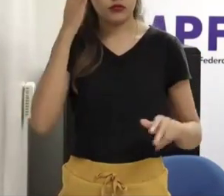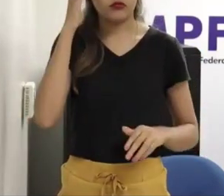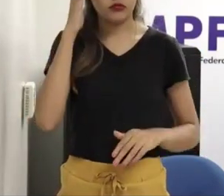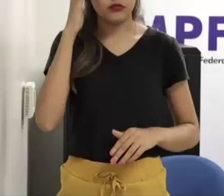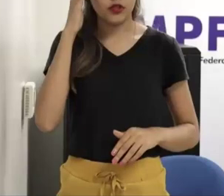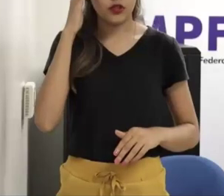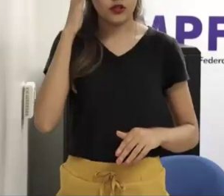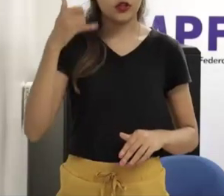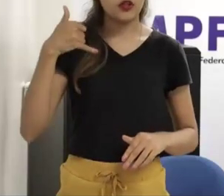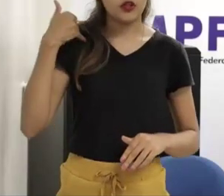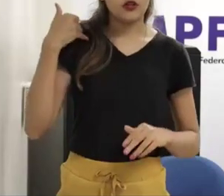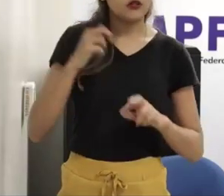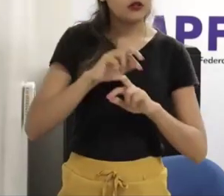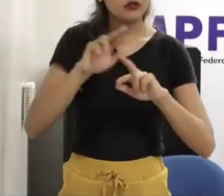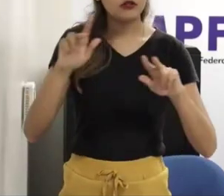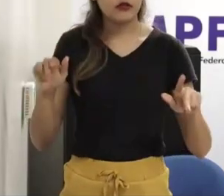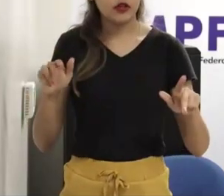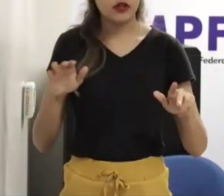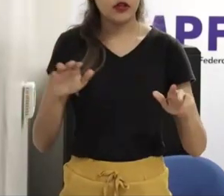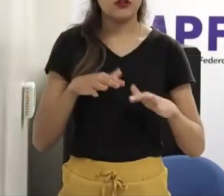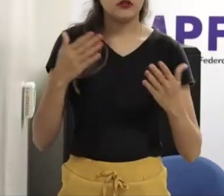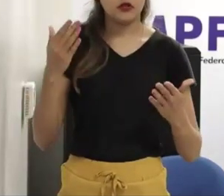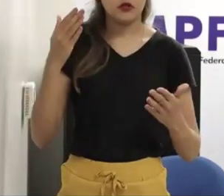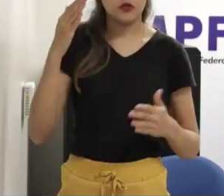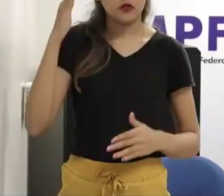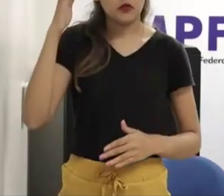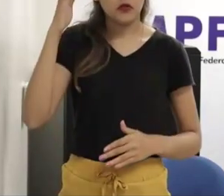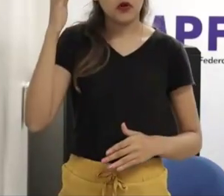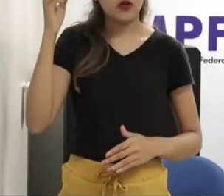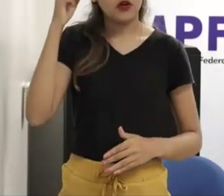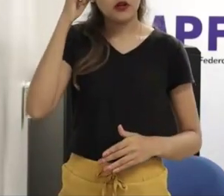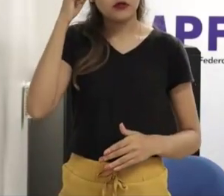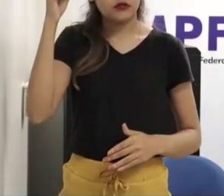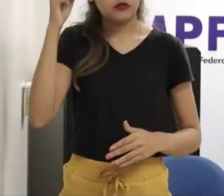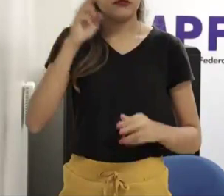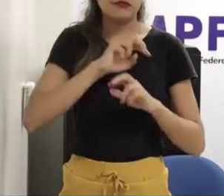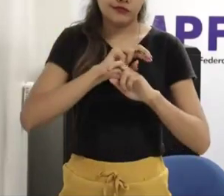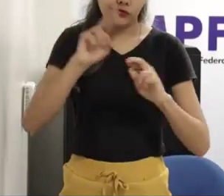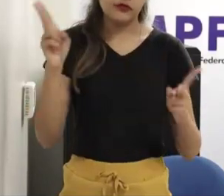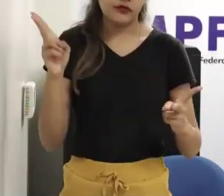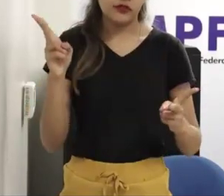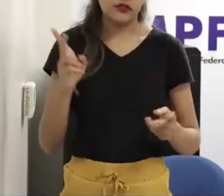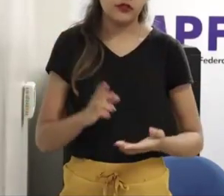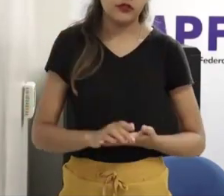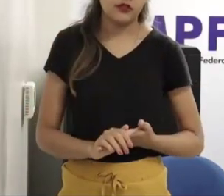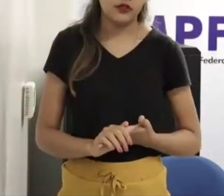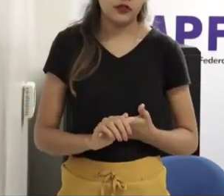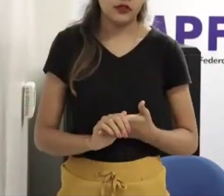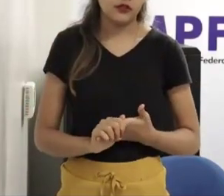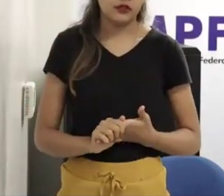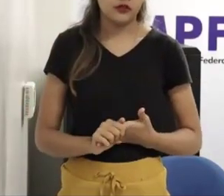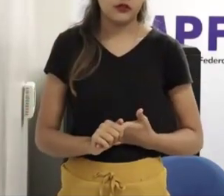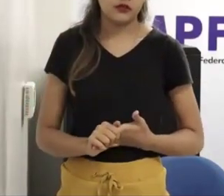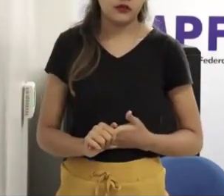todo mundo sabe que hoje em dia passamos por uma fase ali onde esse tema era absolutamente